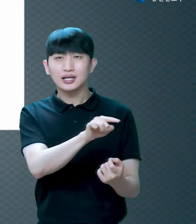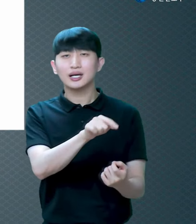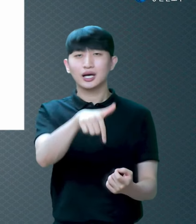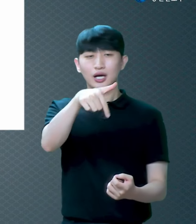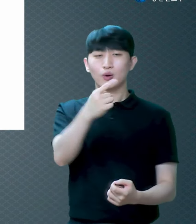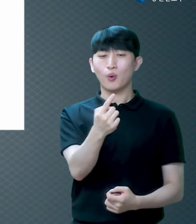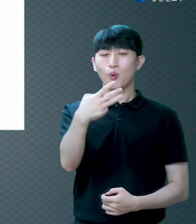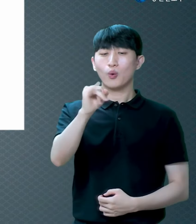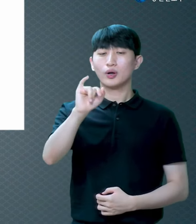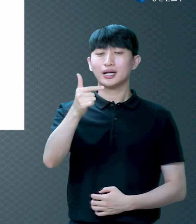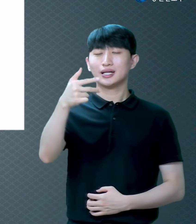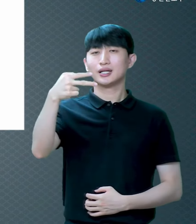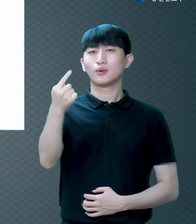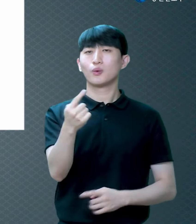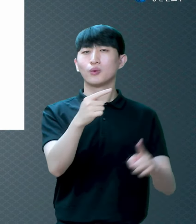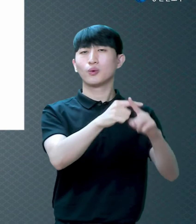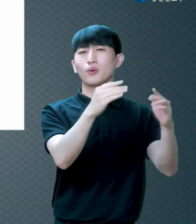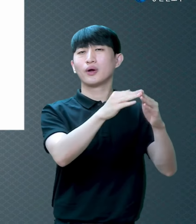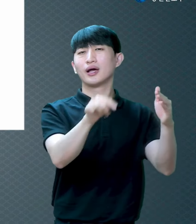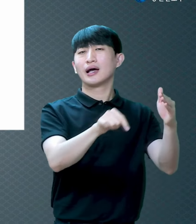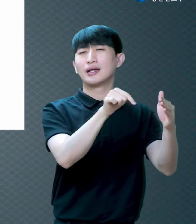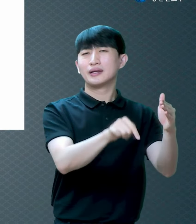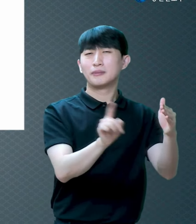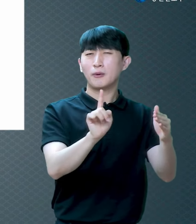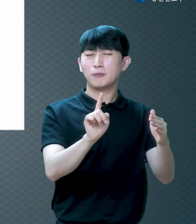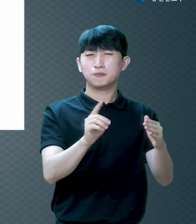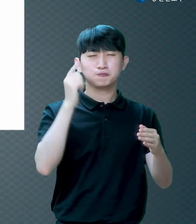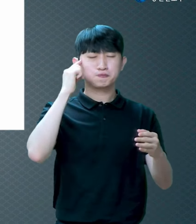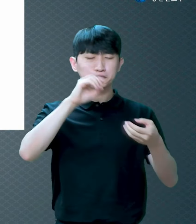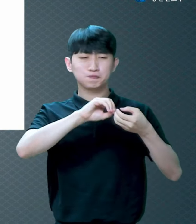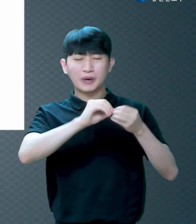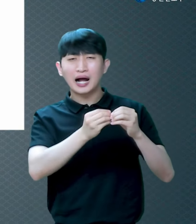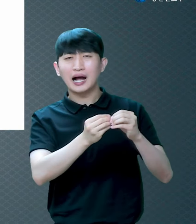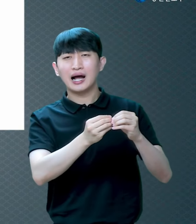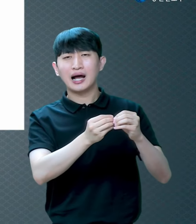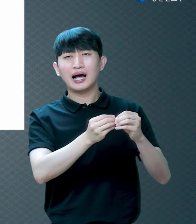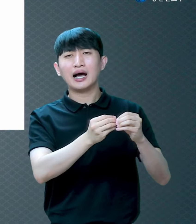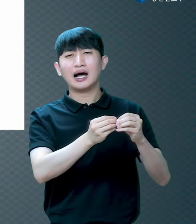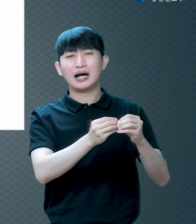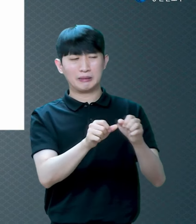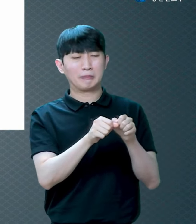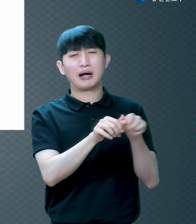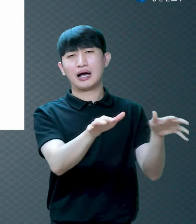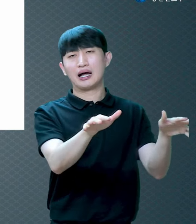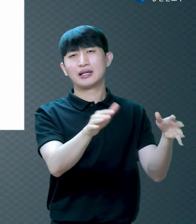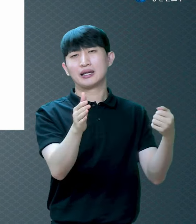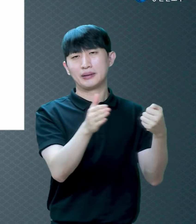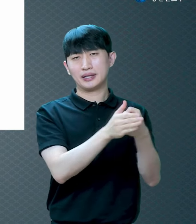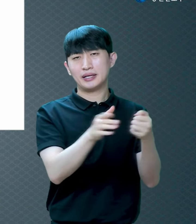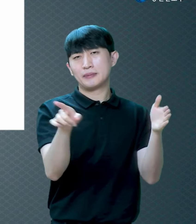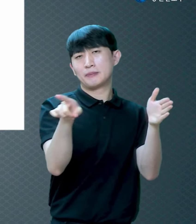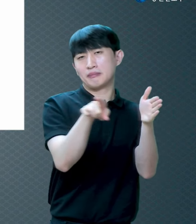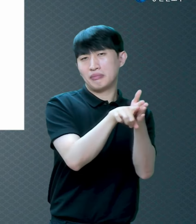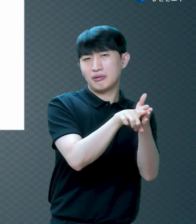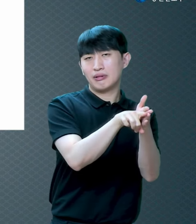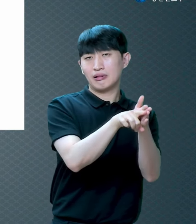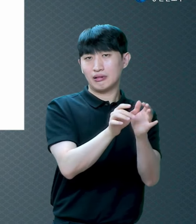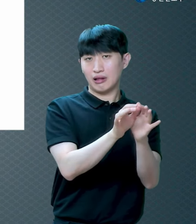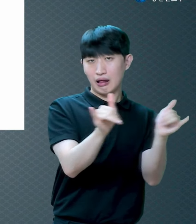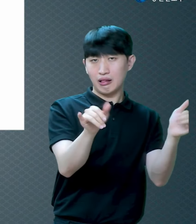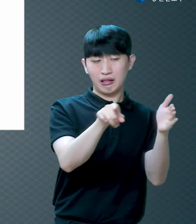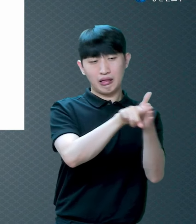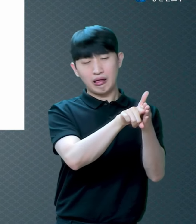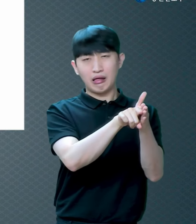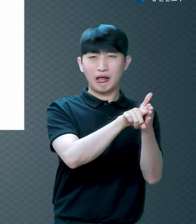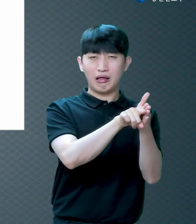잘못된 가르침이 들어오면서 믿었던 사람들의 믿음이 흔들려 버렸어요 자